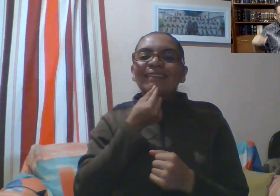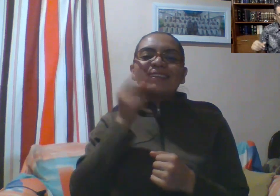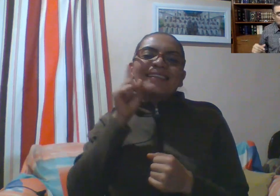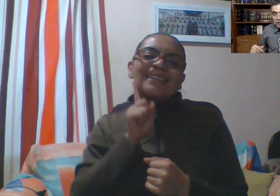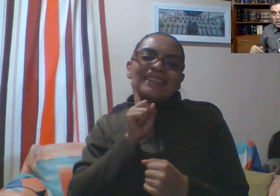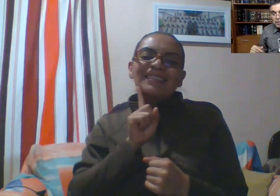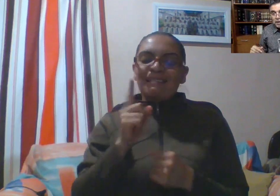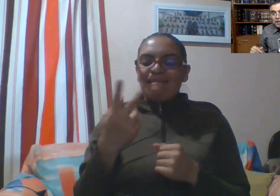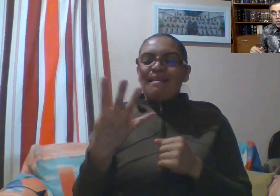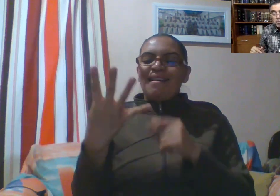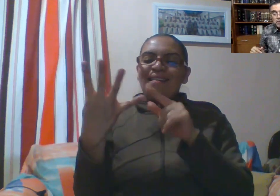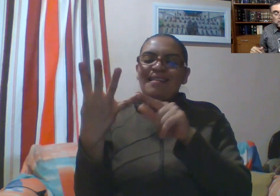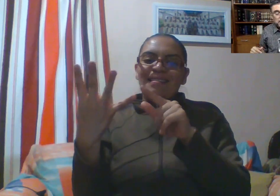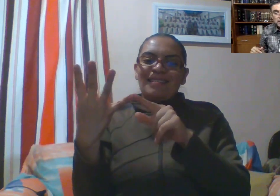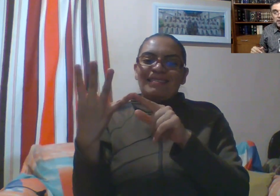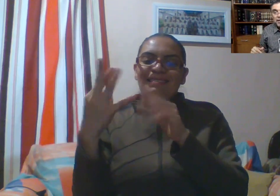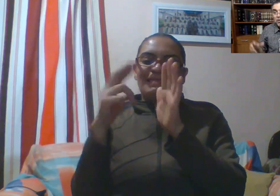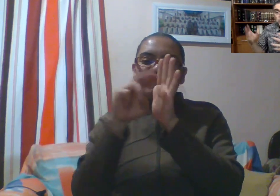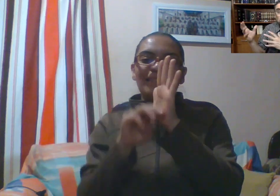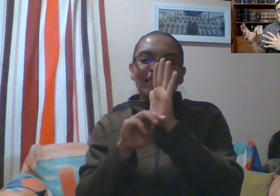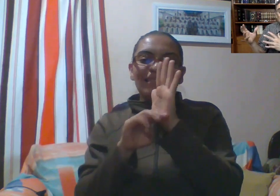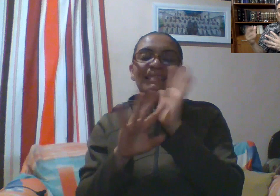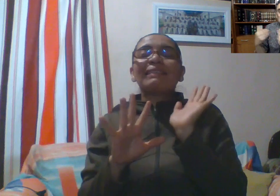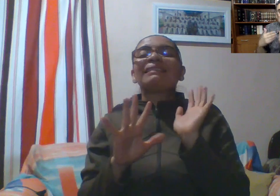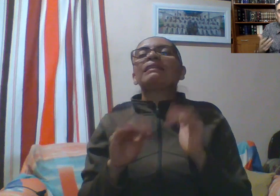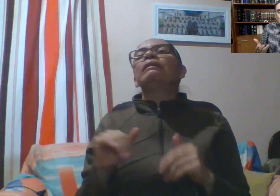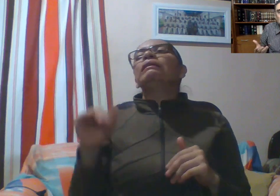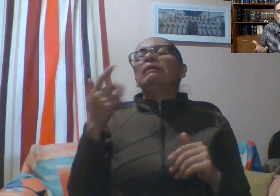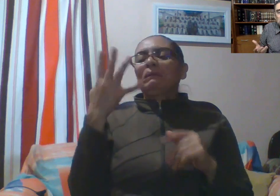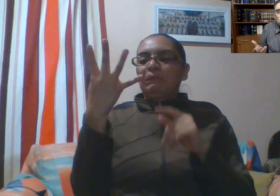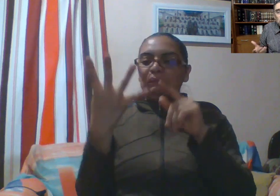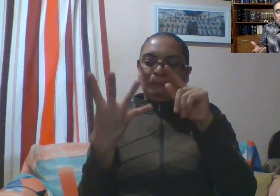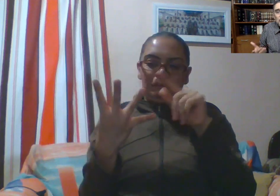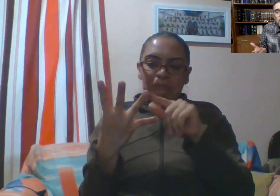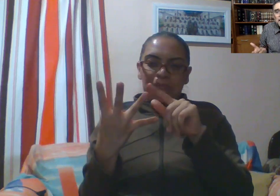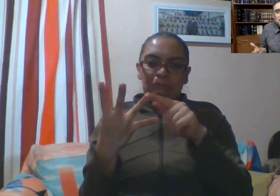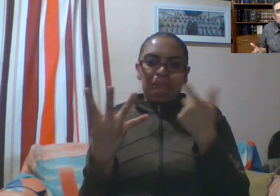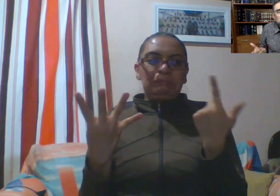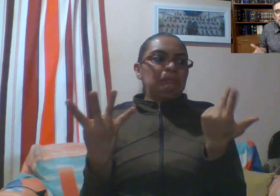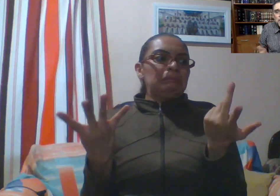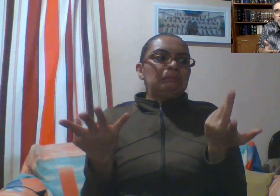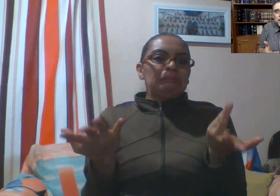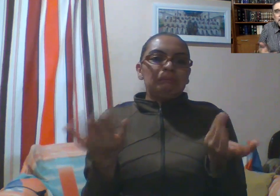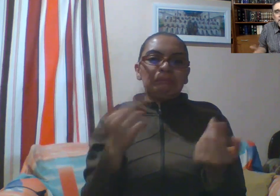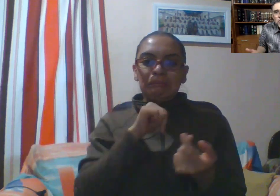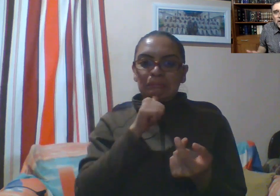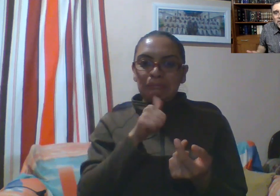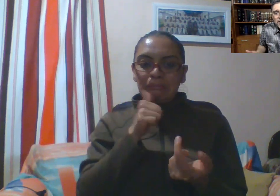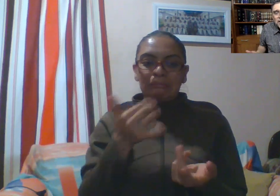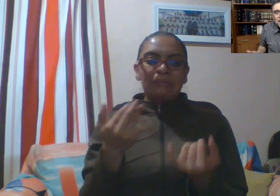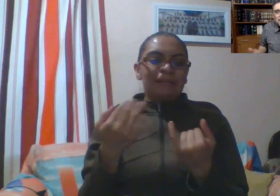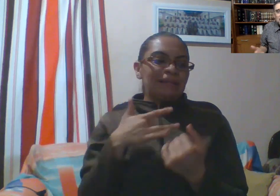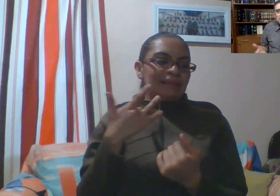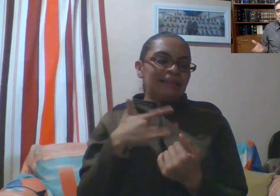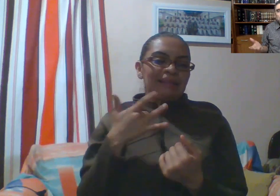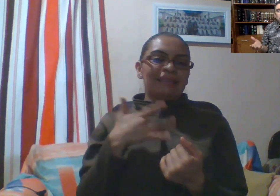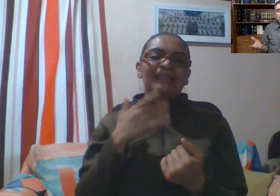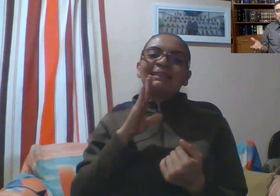hermanita pequeña por hermanita pequeña, los cuates por cuates. Y yo, ni cual jamón del sándwich, ni a pepinillo llegaba, ni a cebojia, ¿no?